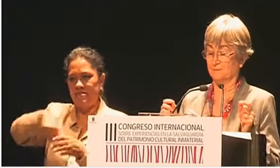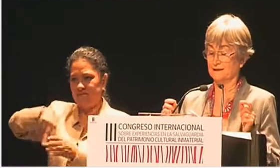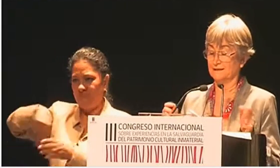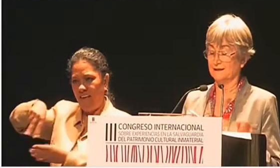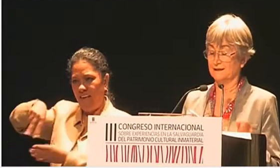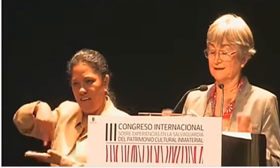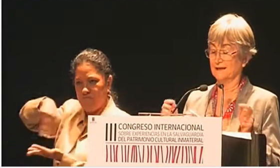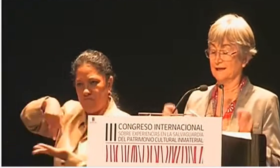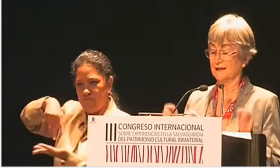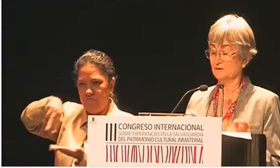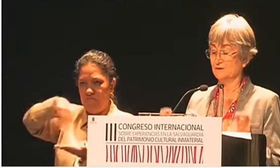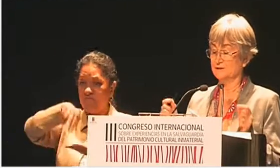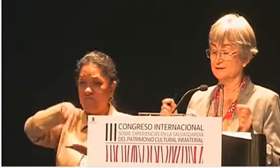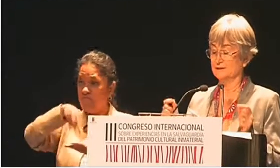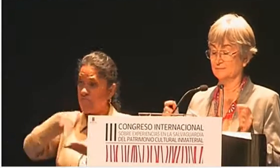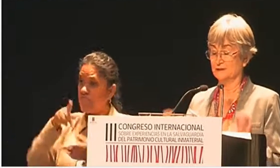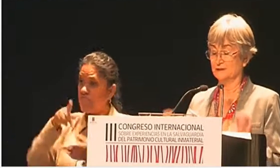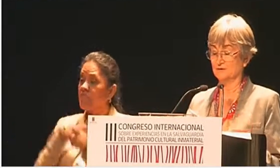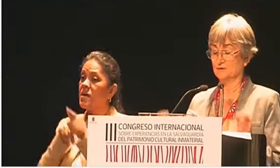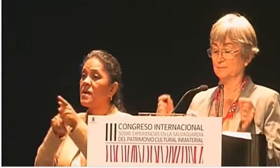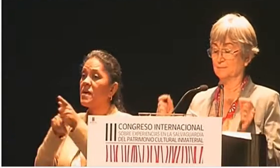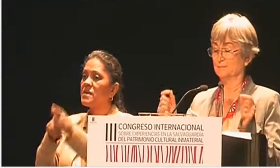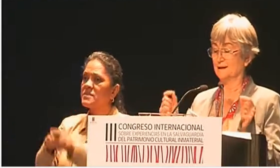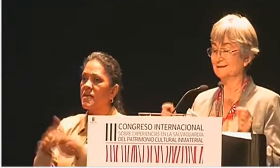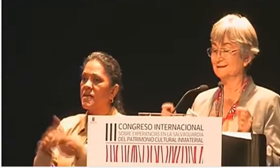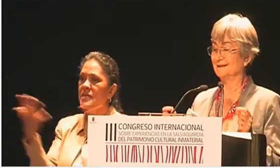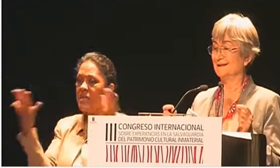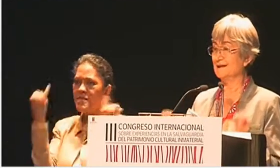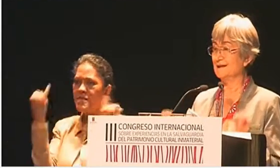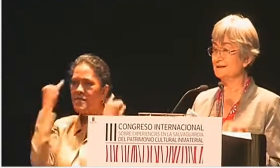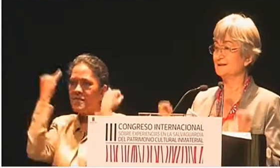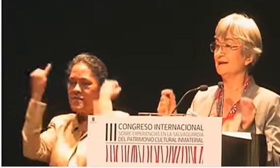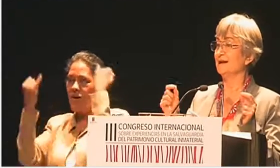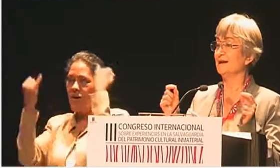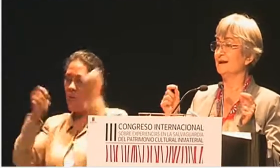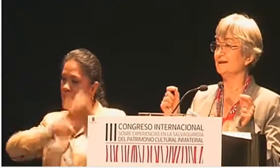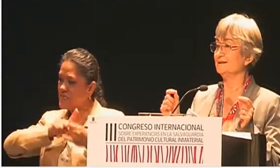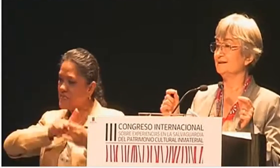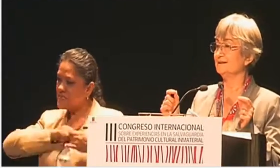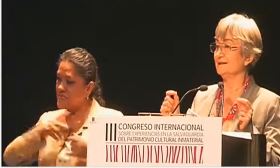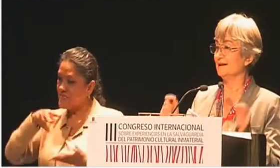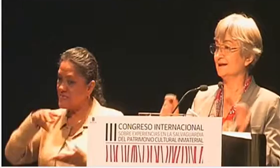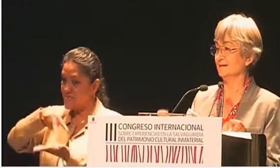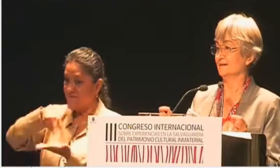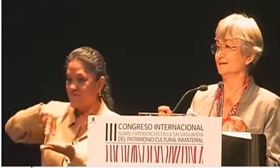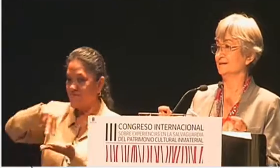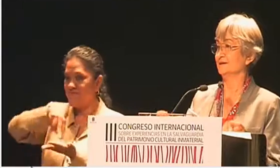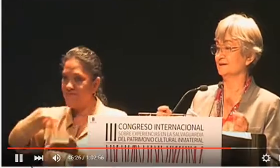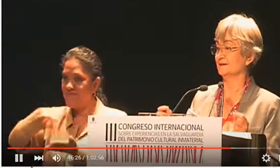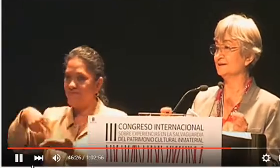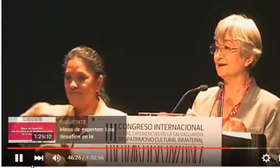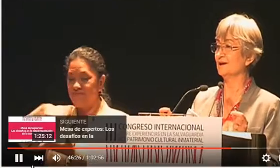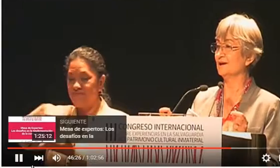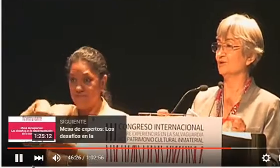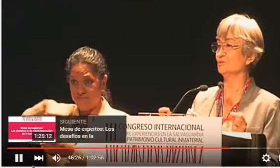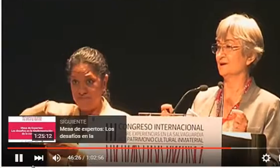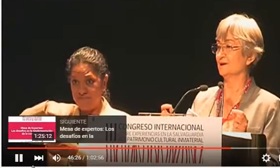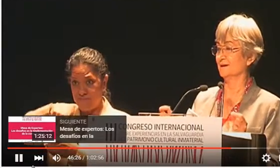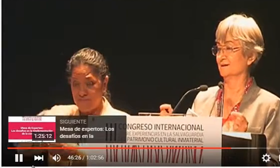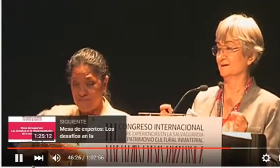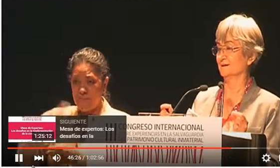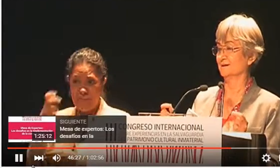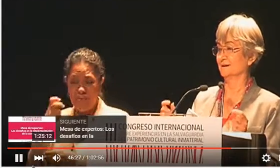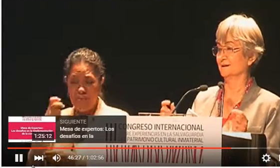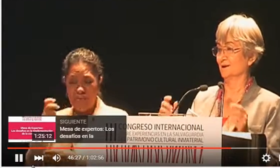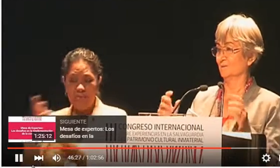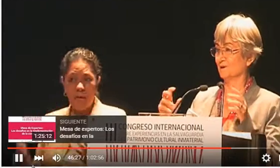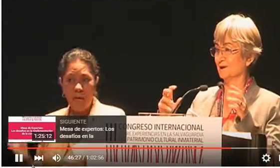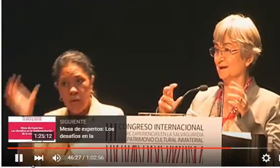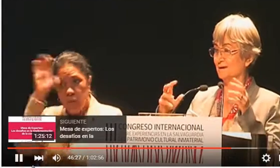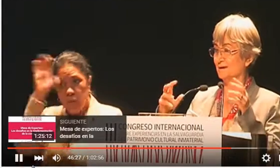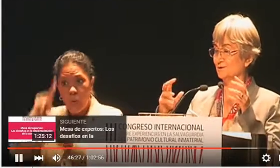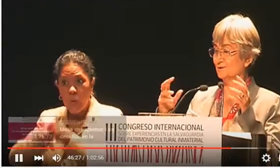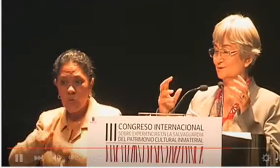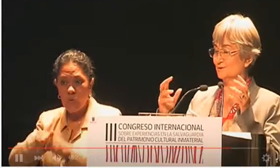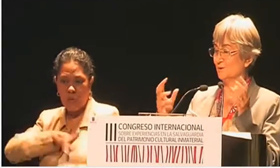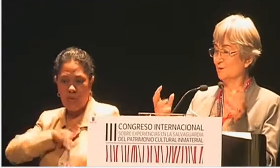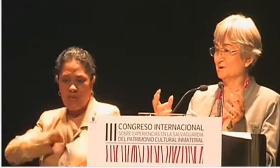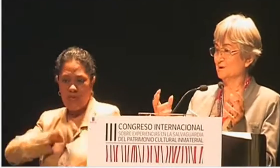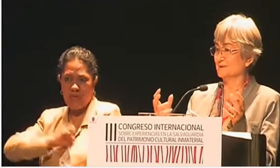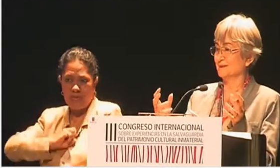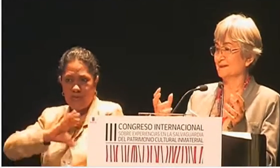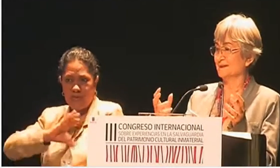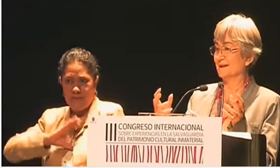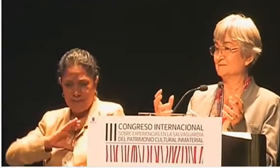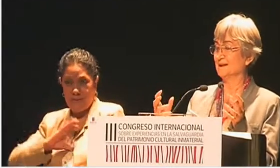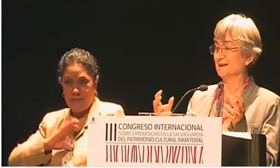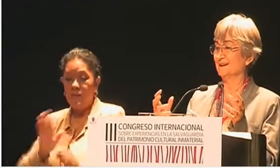para seguir creando el sentimiento de pertenencia e identidad de la comunidad, porque hay los